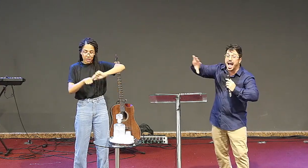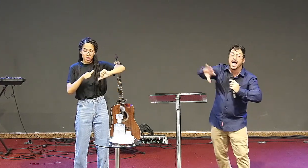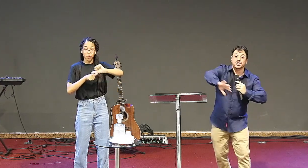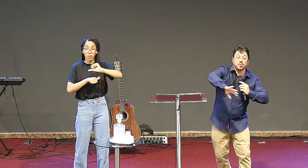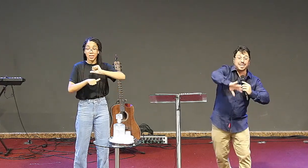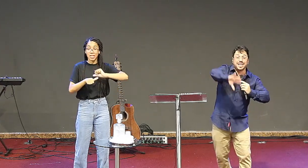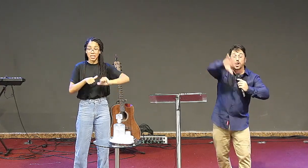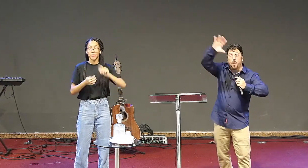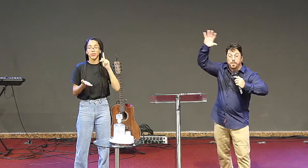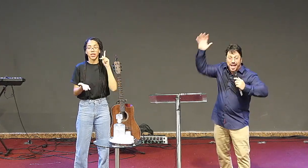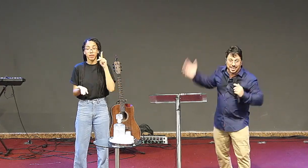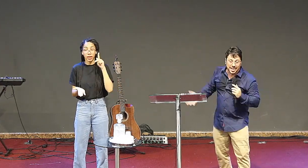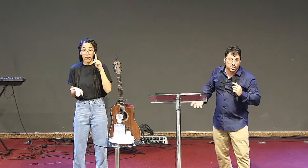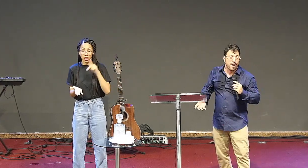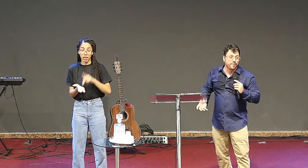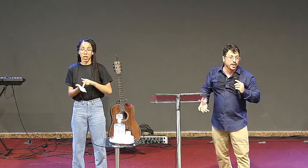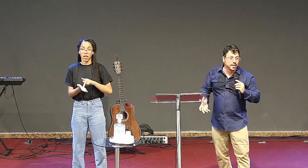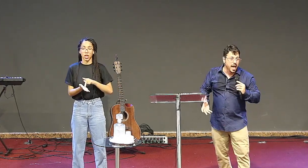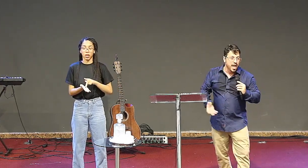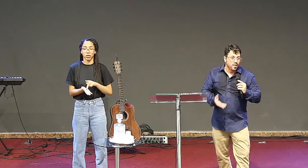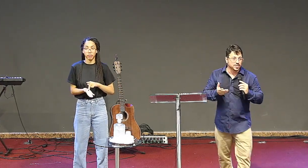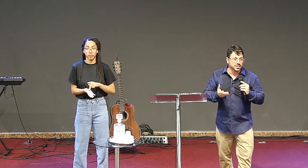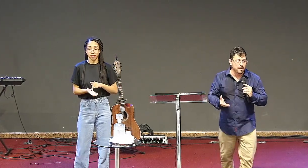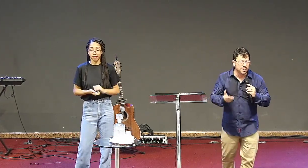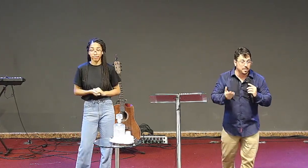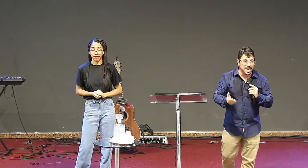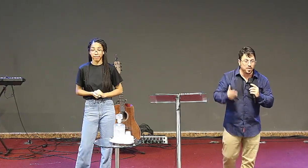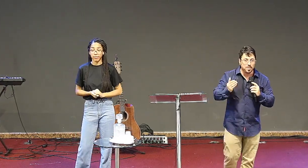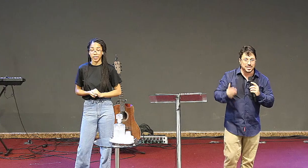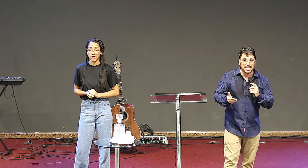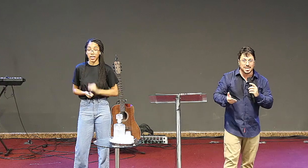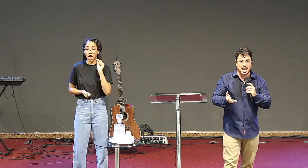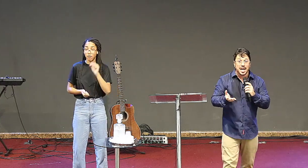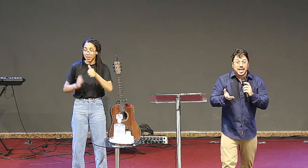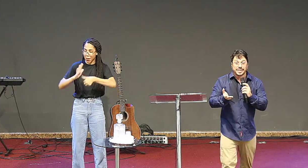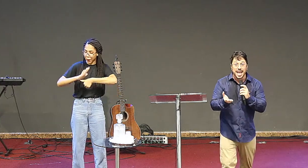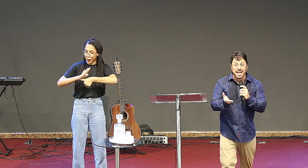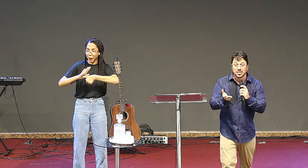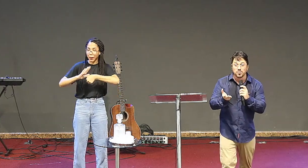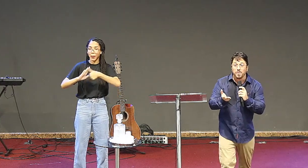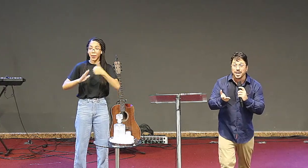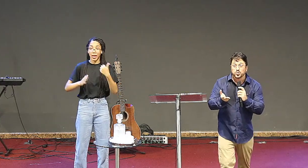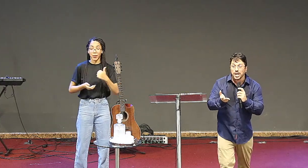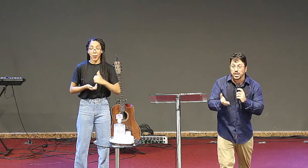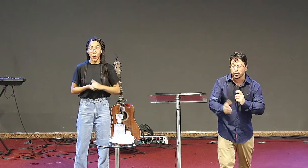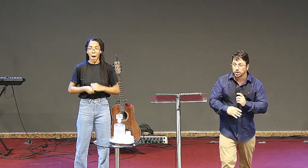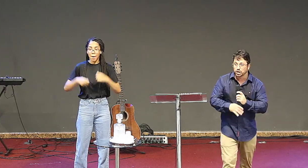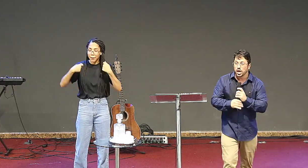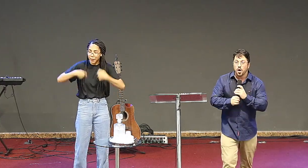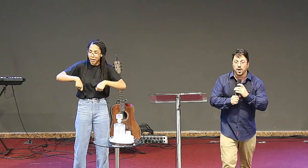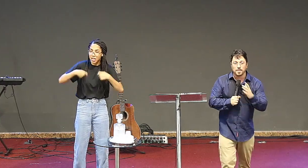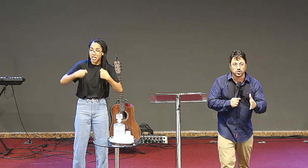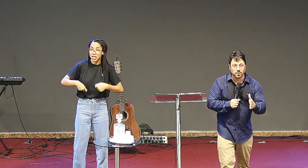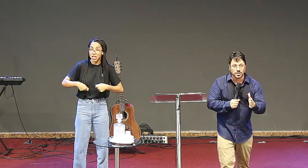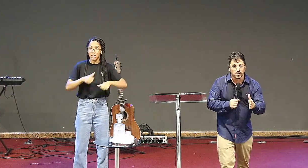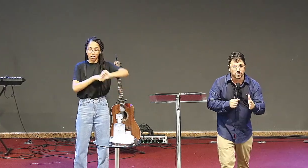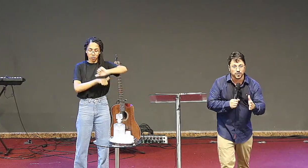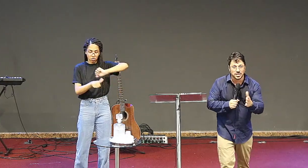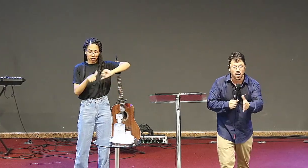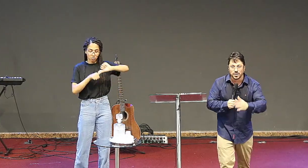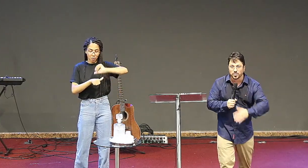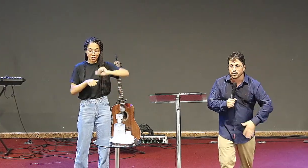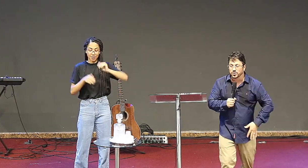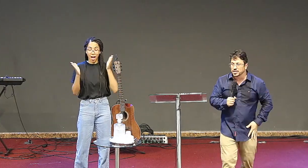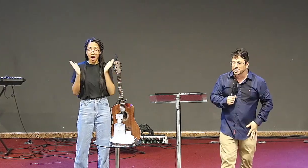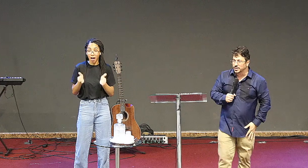colocar de maneira completa na sua vida você primeiro precisa desse momento de ajuste olha para as obras que você